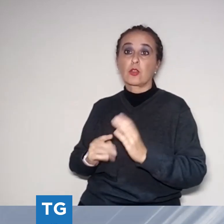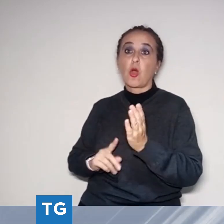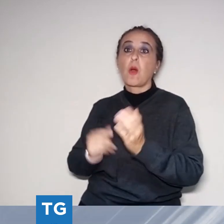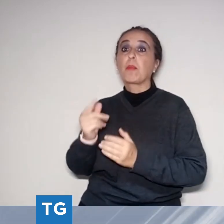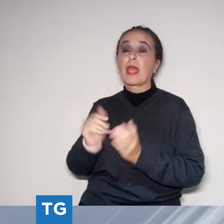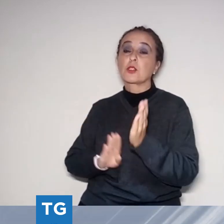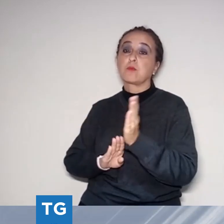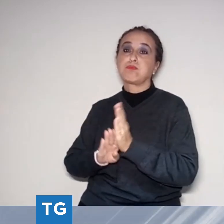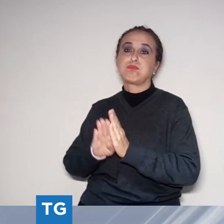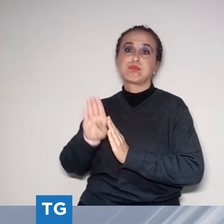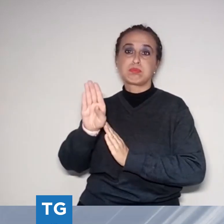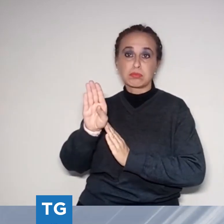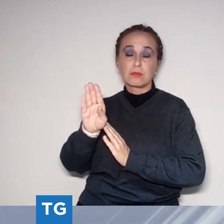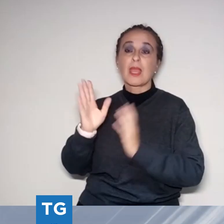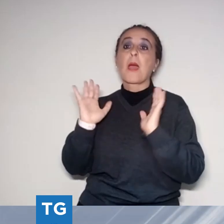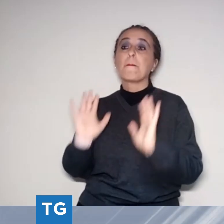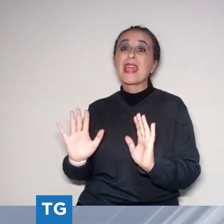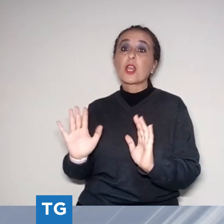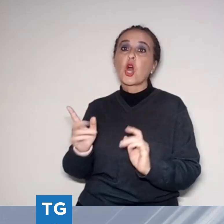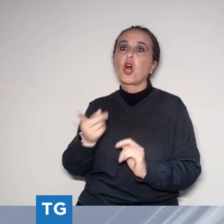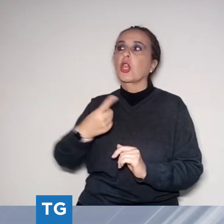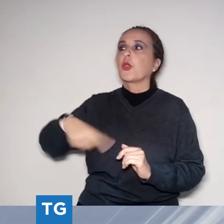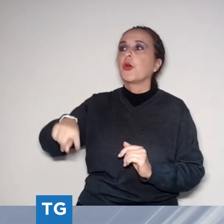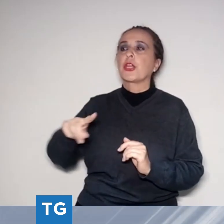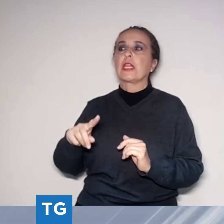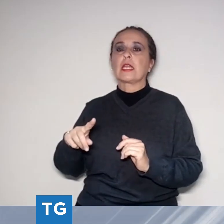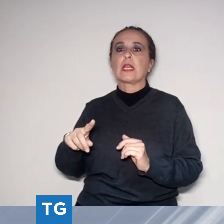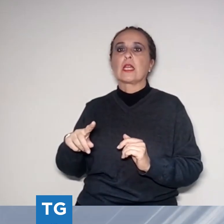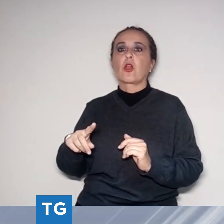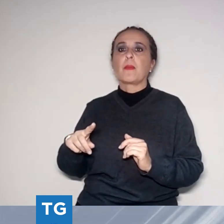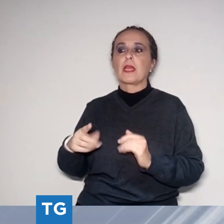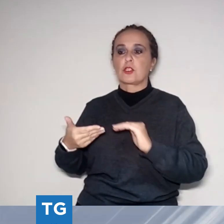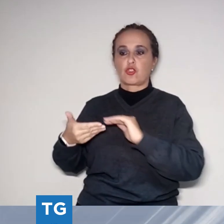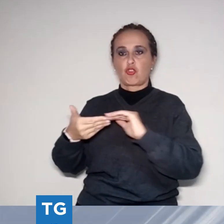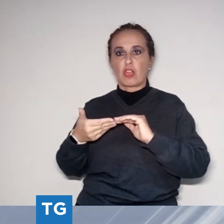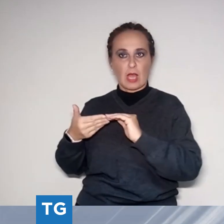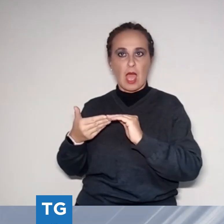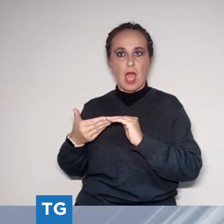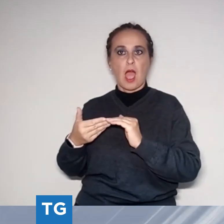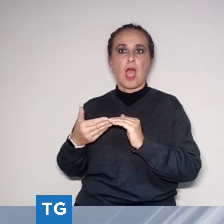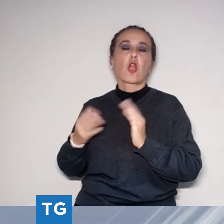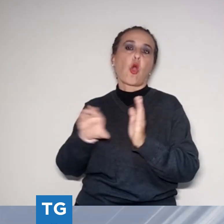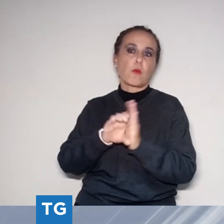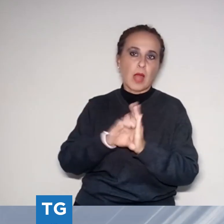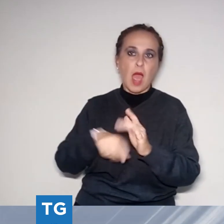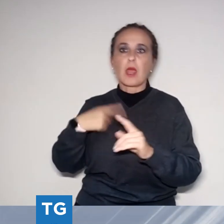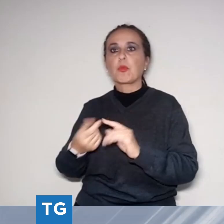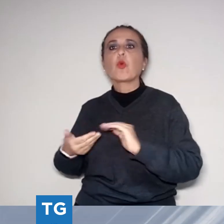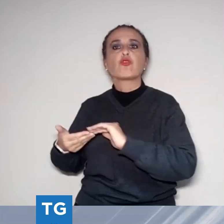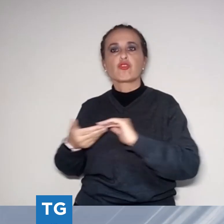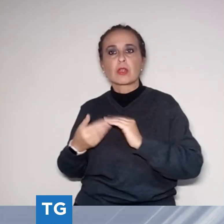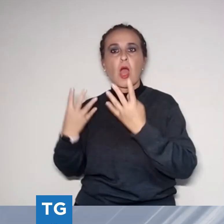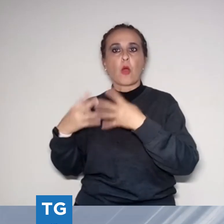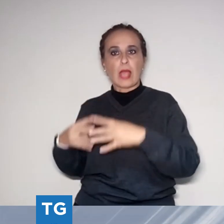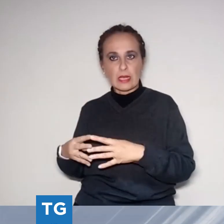ora e prima anche come società che organizza e cerchiamo di sottolineare quanto questo tema del caro affitti inciderà in